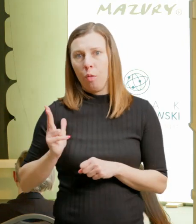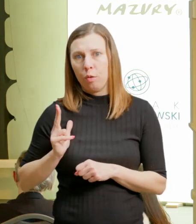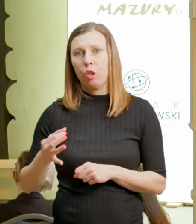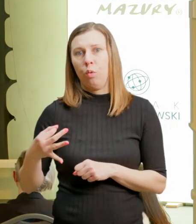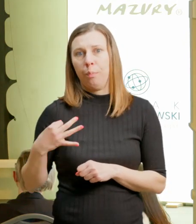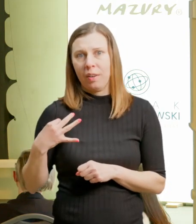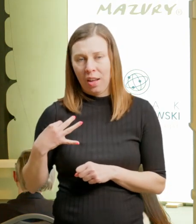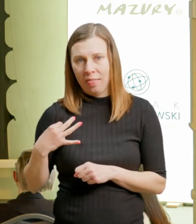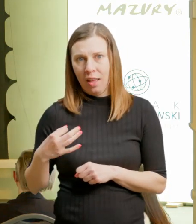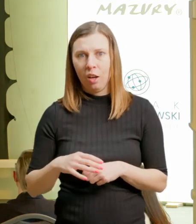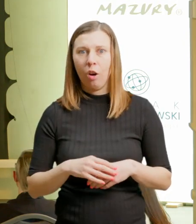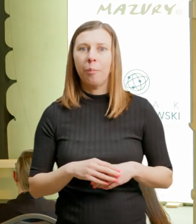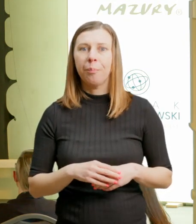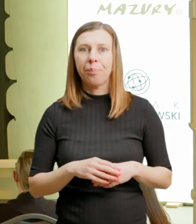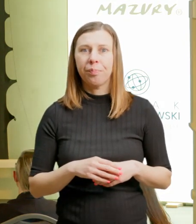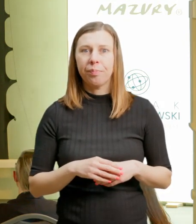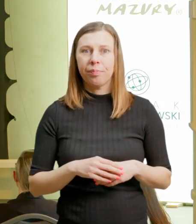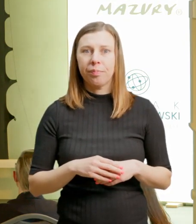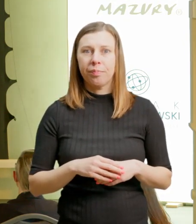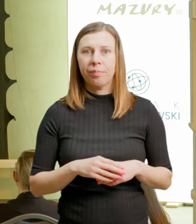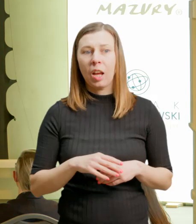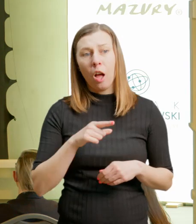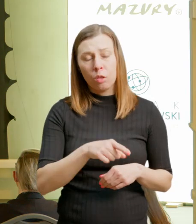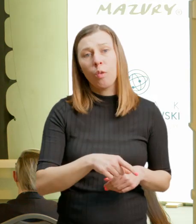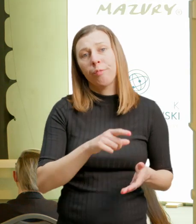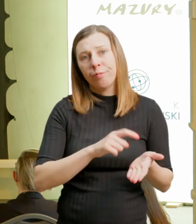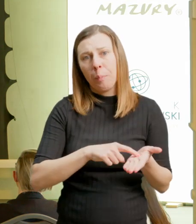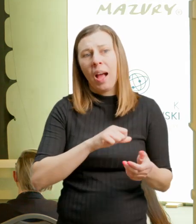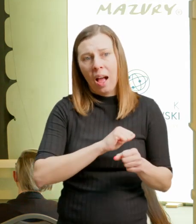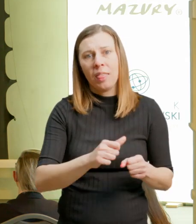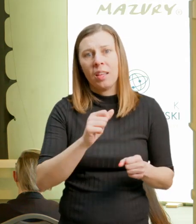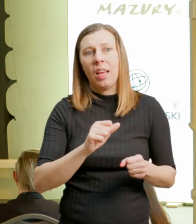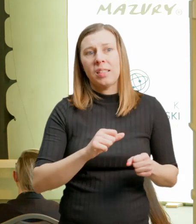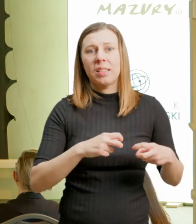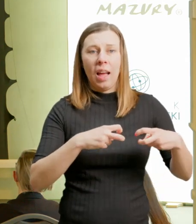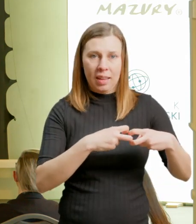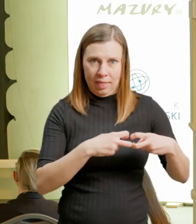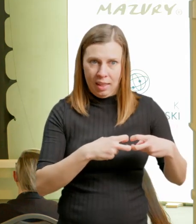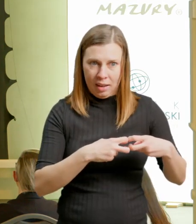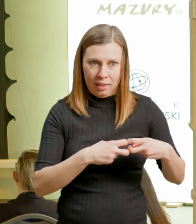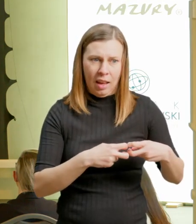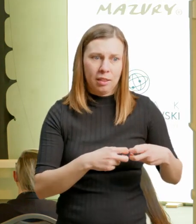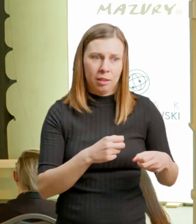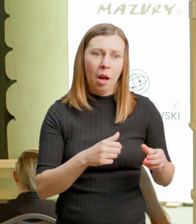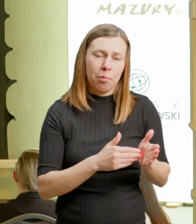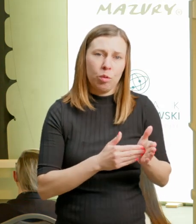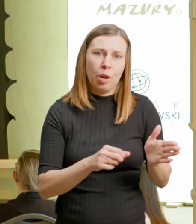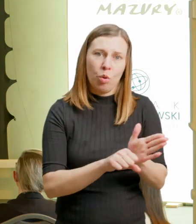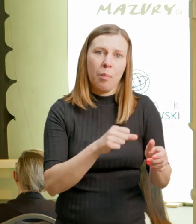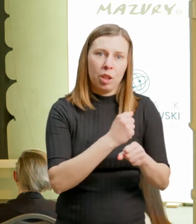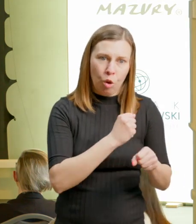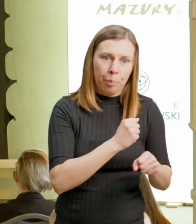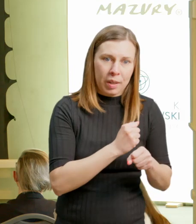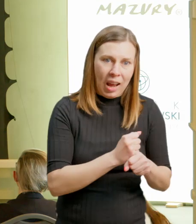warunki oczywiście z jednej strony muszą być zapewnione poprzez łącze internetowe, bo jednak służbowo potrzebujemy takich